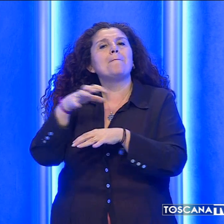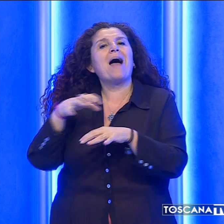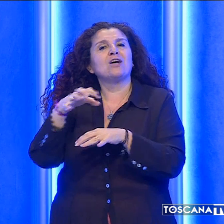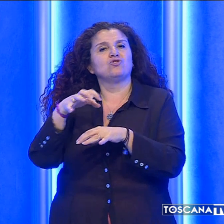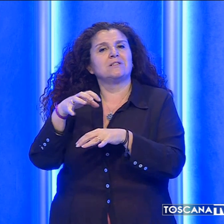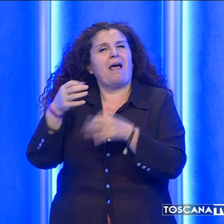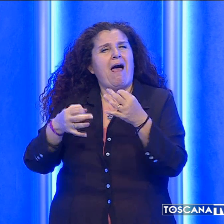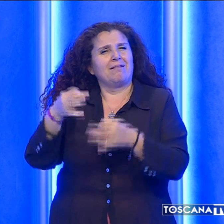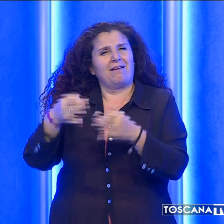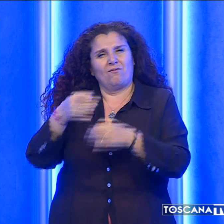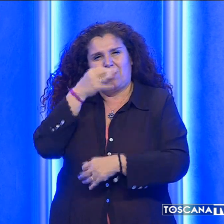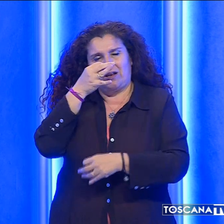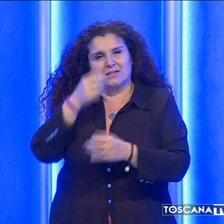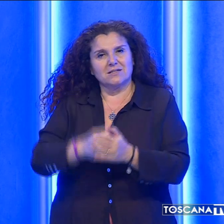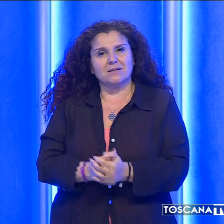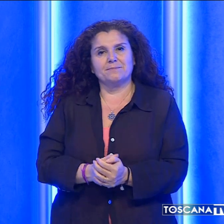Firenze.